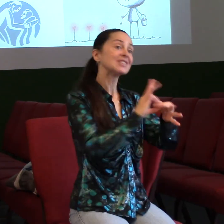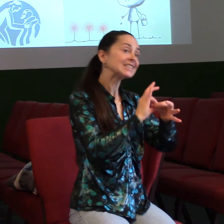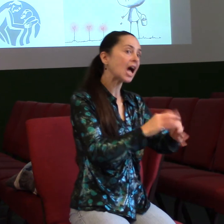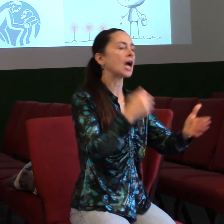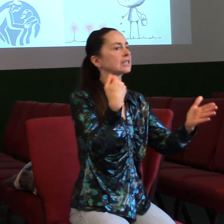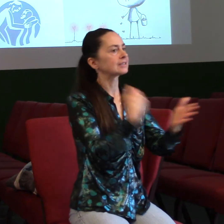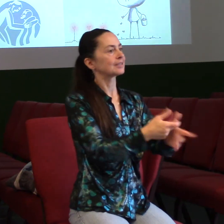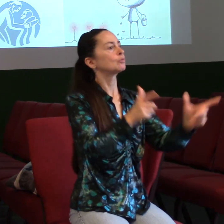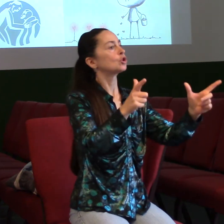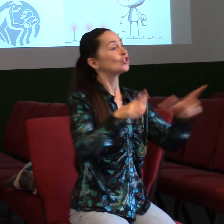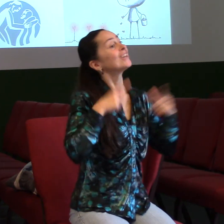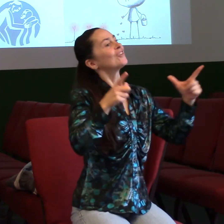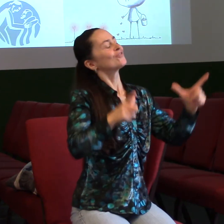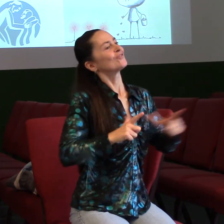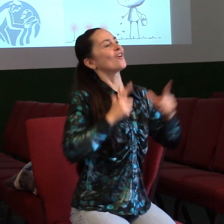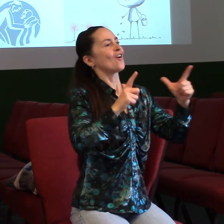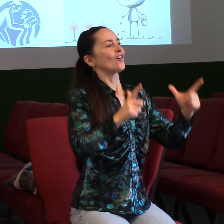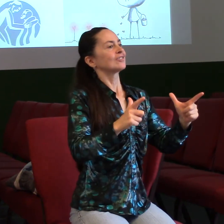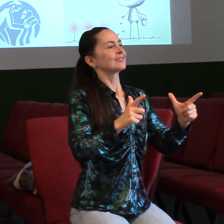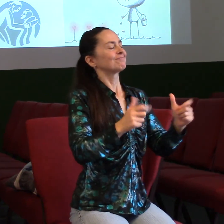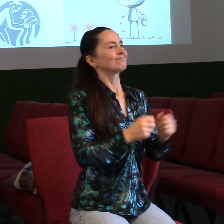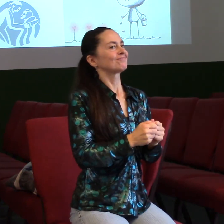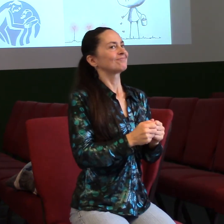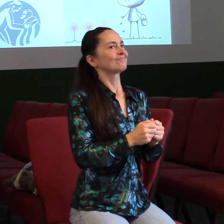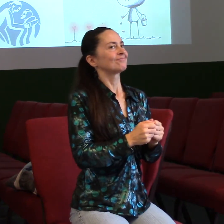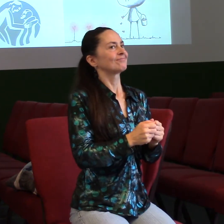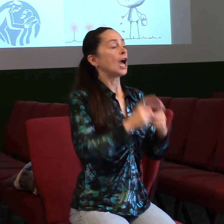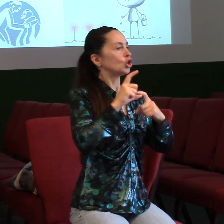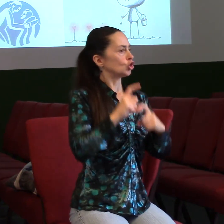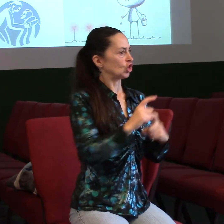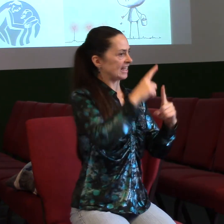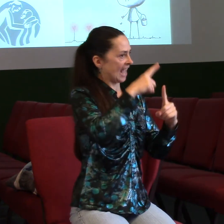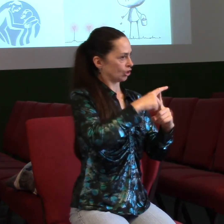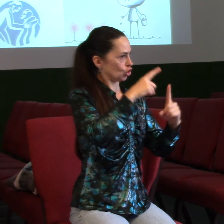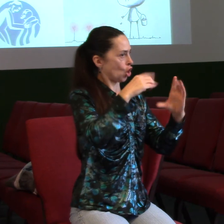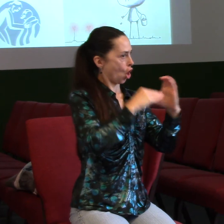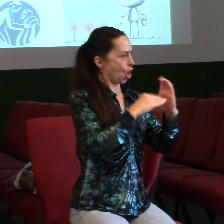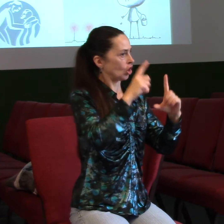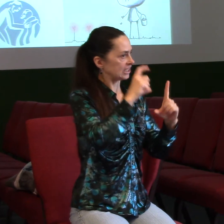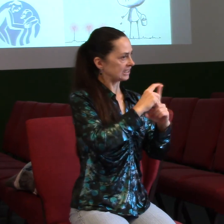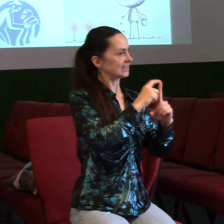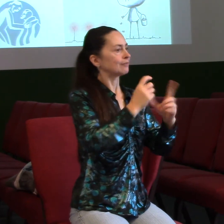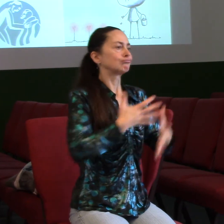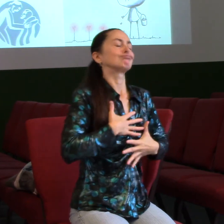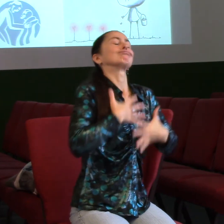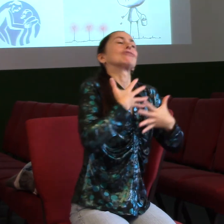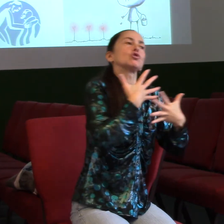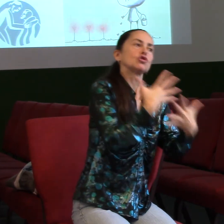tak je štědrost. Nejenom, že nekradu, nejenom, že si neberu to, co mi nepatří, možná i v těch